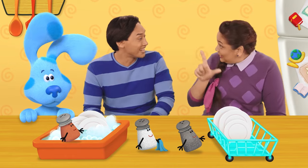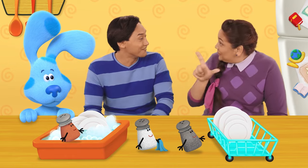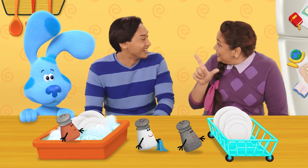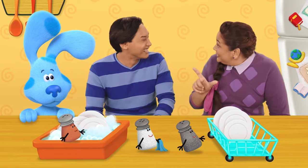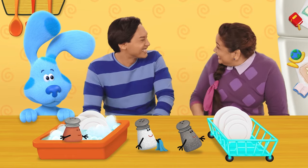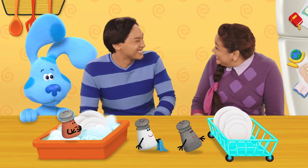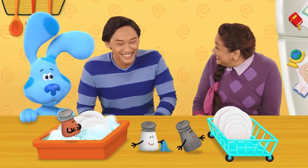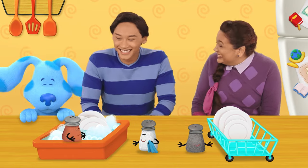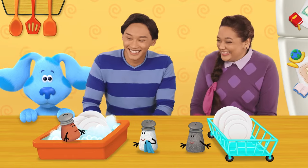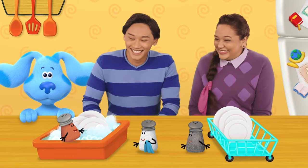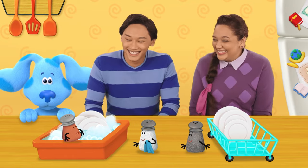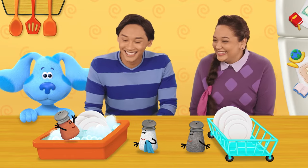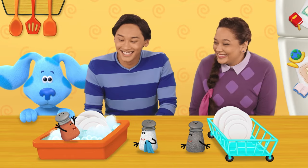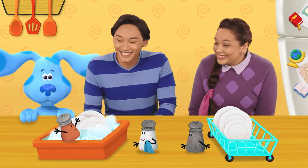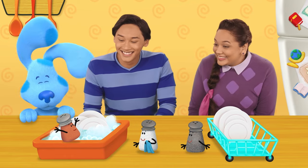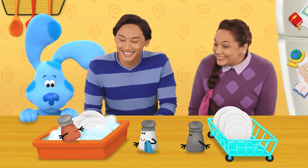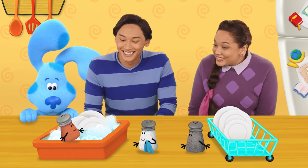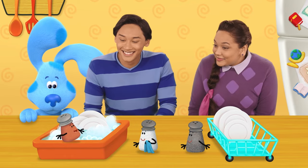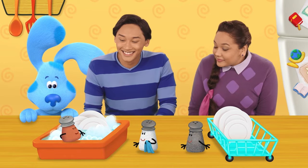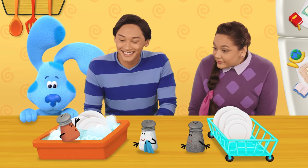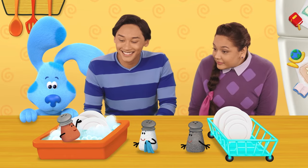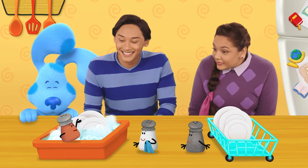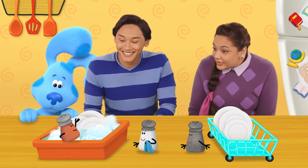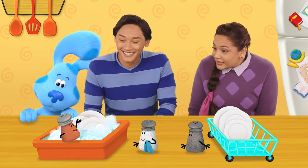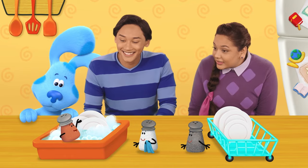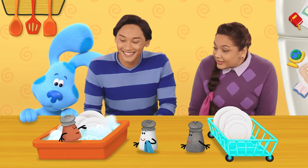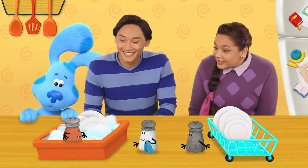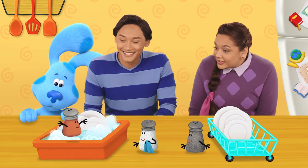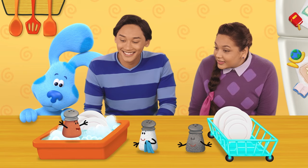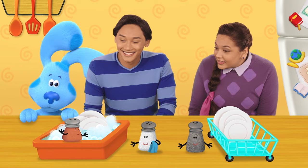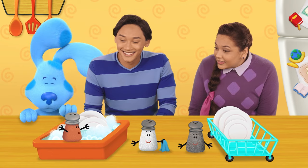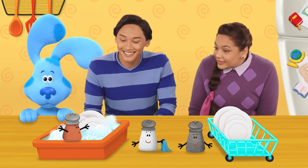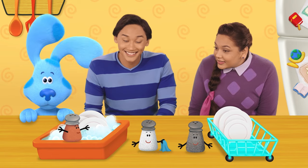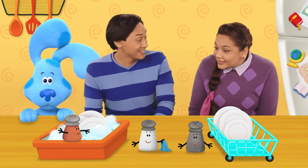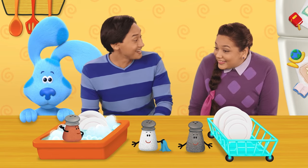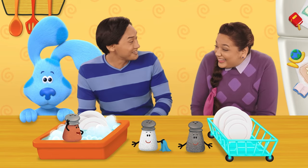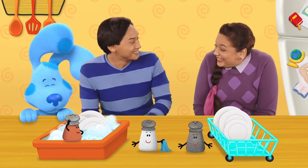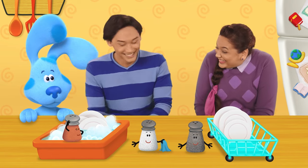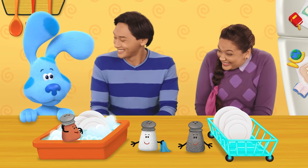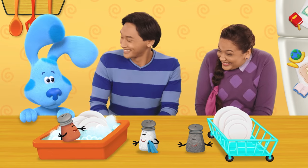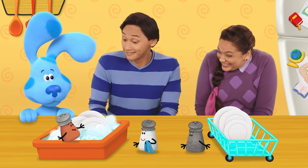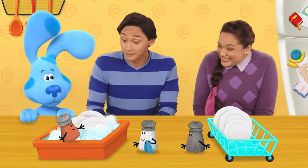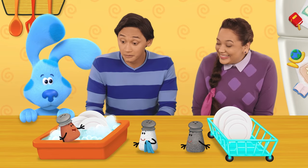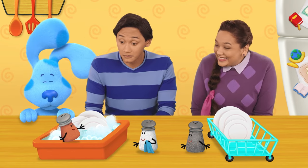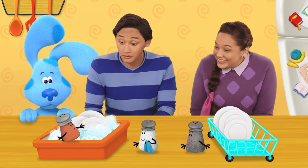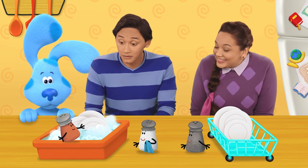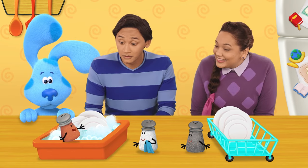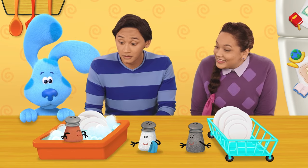cuento. ¡Oh! ¡Me encantaría ir! Y sé que a Salvia y Jengibre también les encantaría ir, pero ahora se esconden detrás de uno